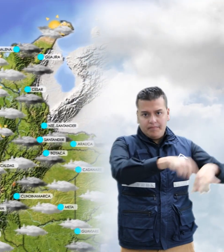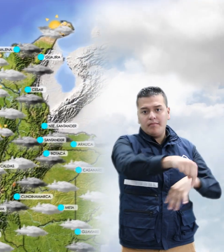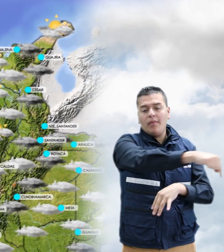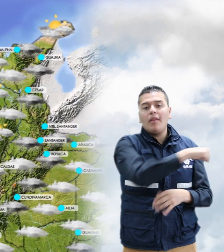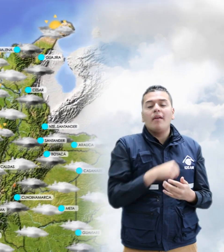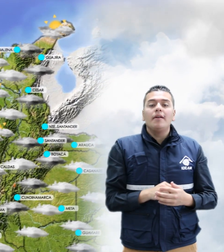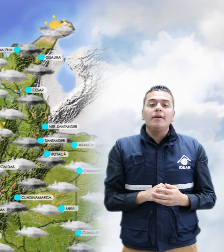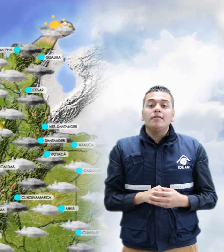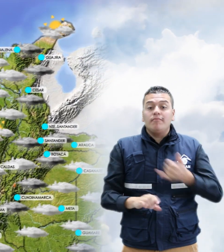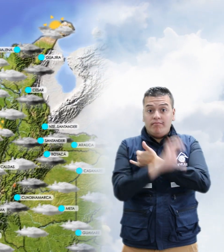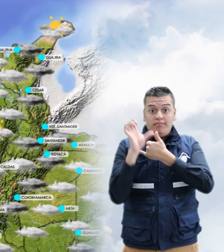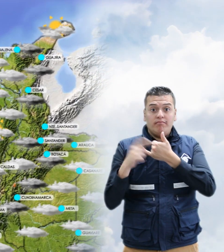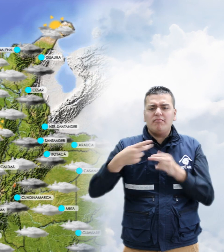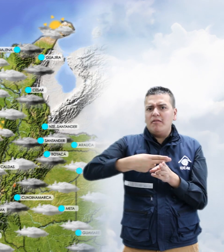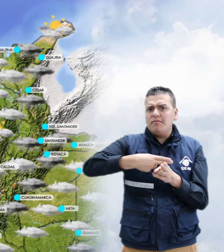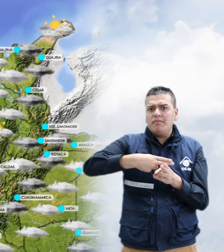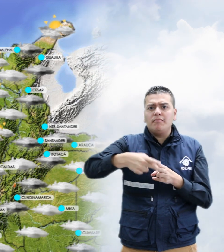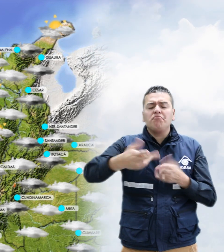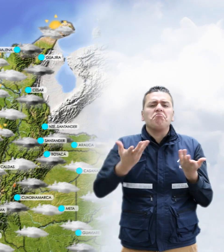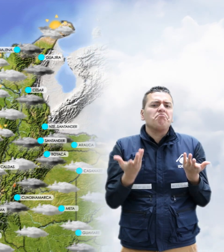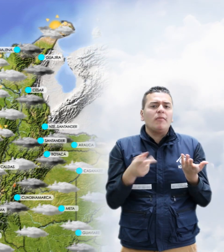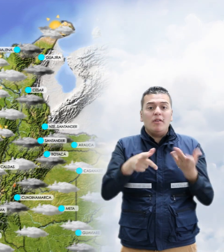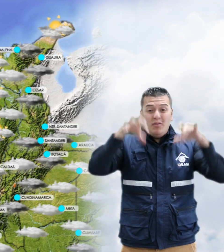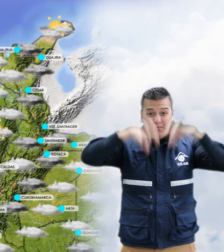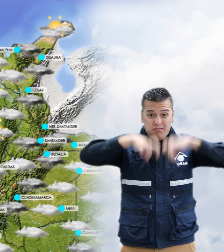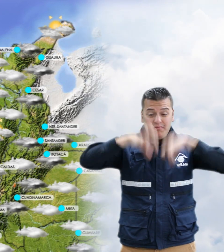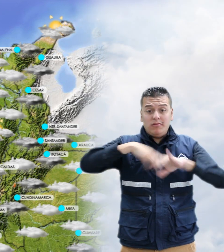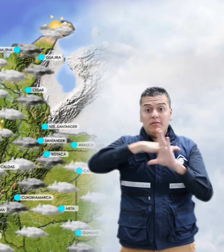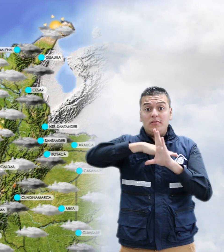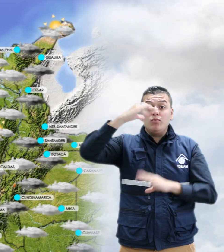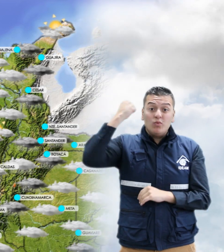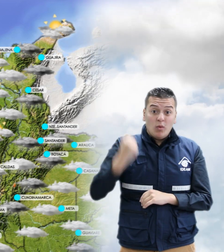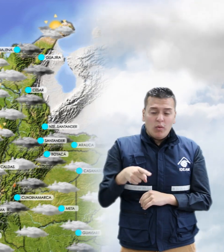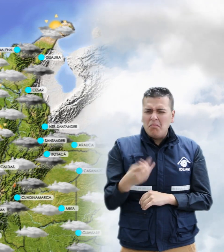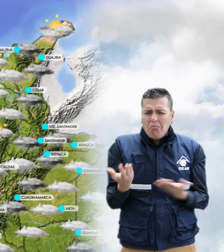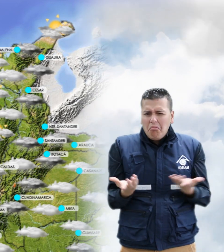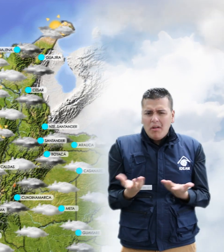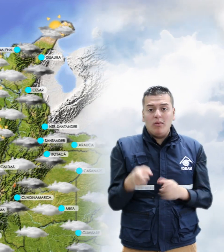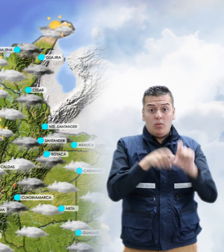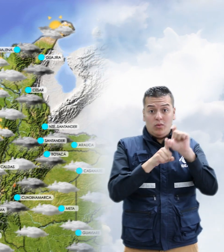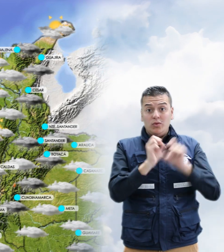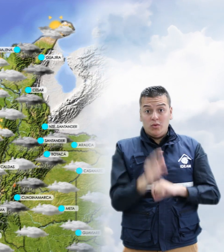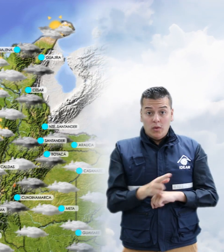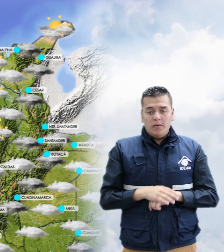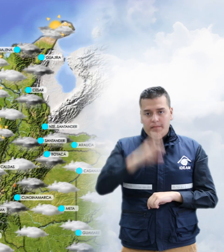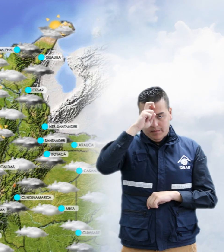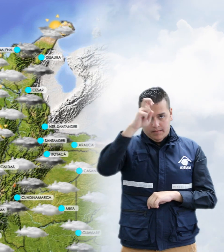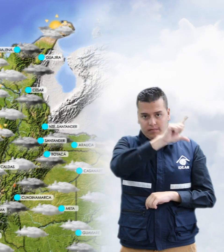En la región caribe, se prevén algunas condiciones de lluvias moderadas a fuertes al sur del departamento de La Guajira, norte de Cesar y norte